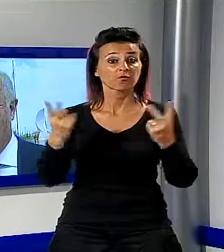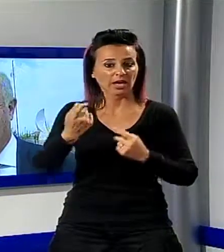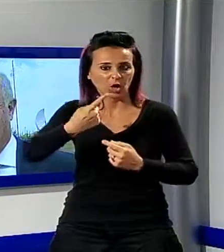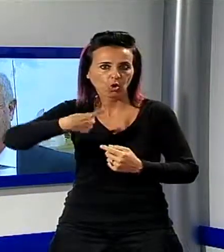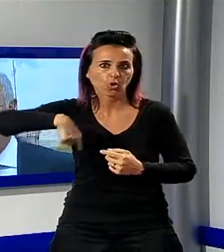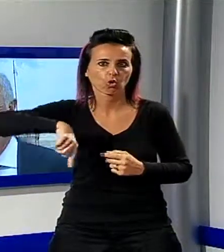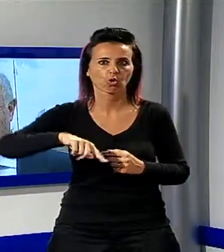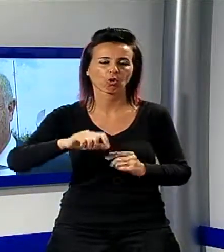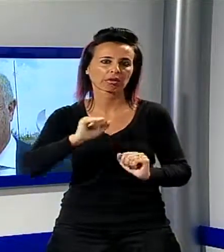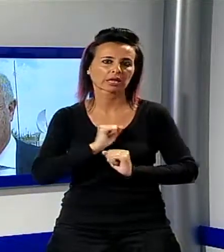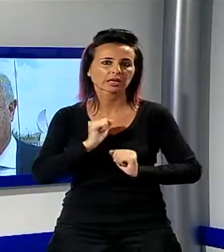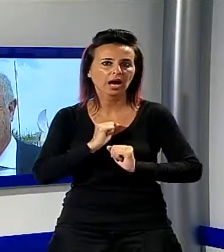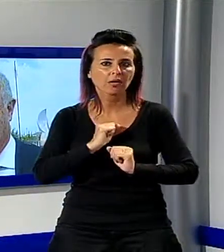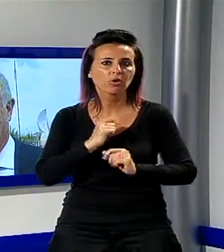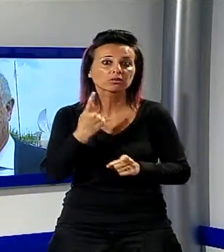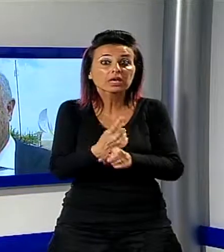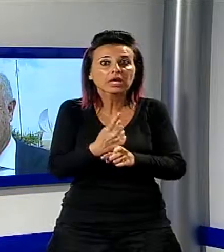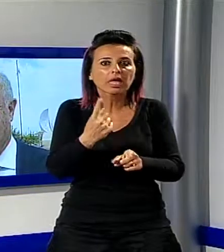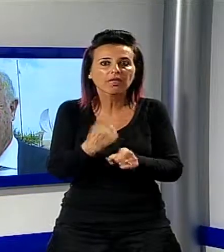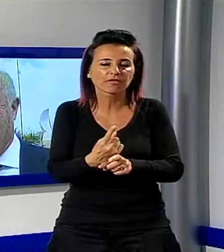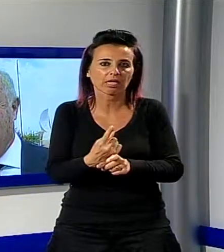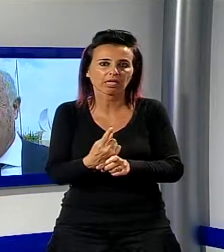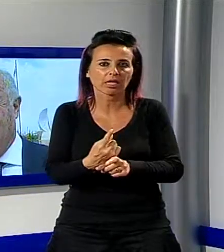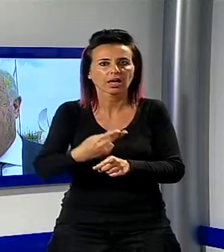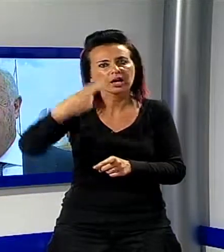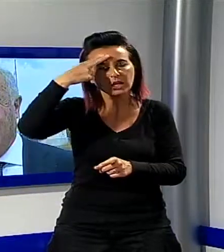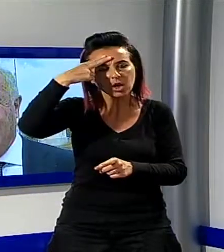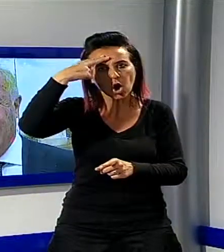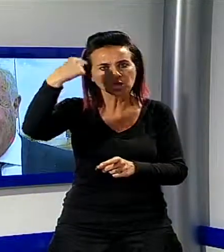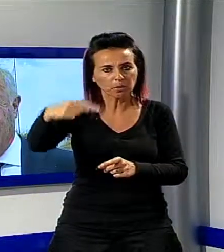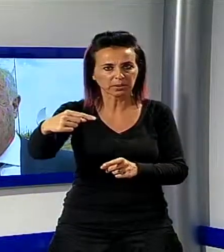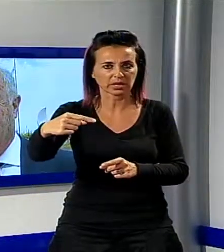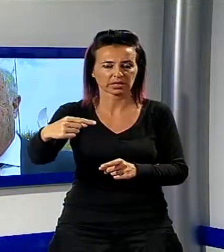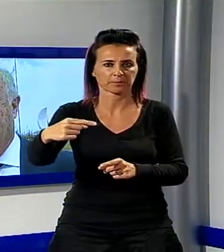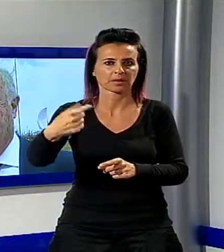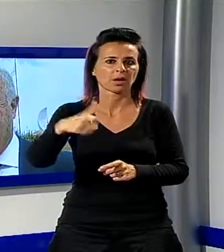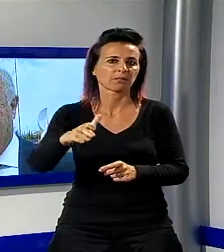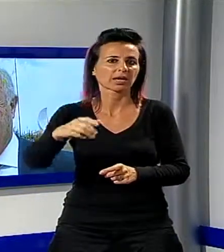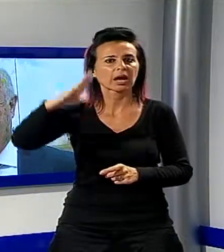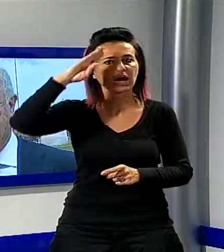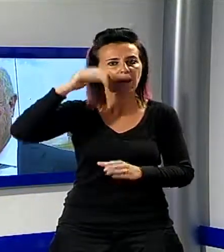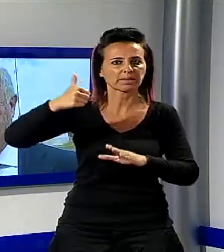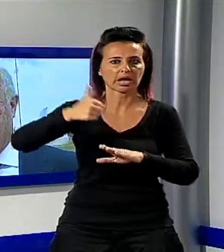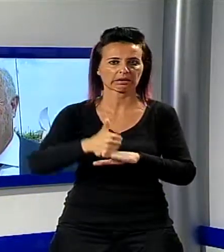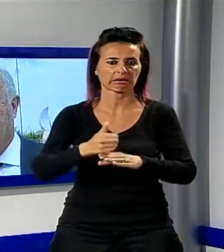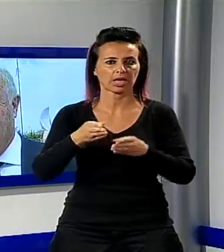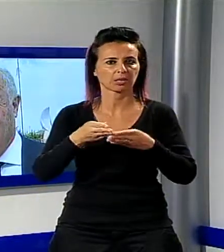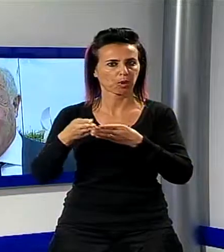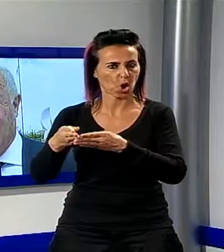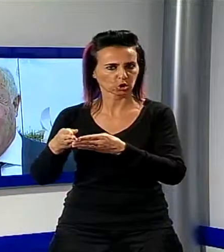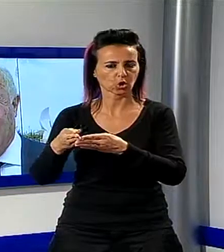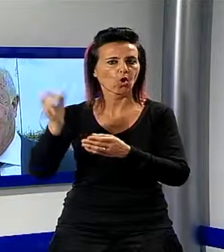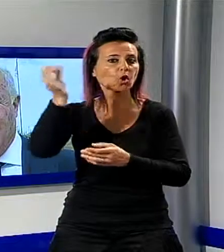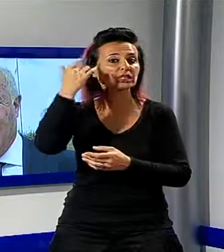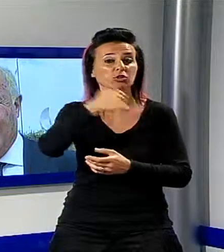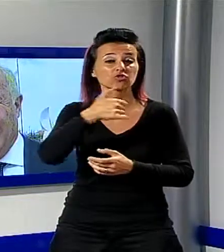opportuno ma anche doveroso dedicare e intitolare la rotonda del Pontile di Marina alla Capitaneria di Porto in